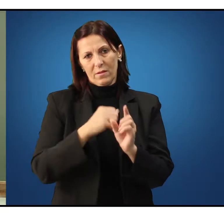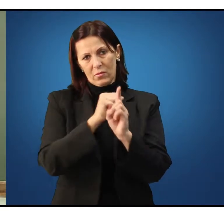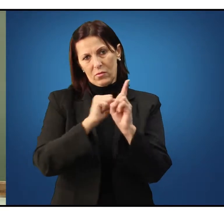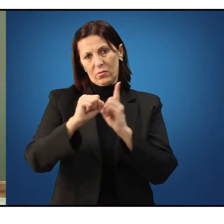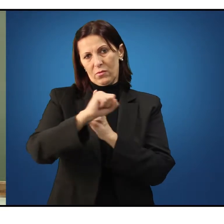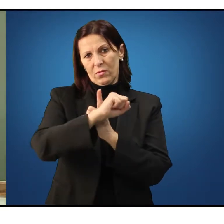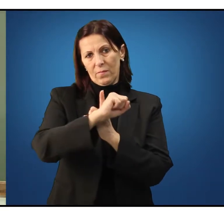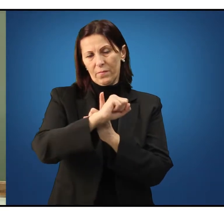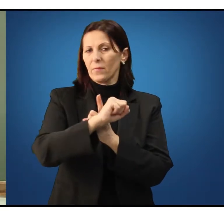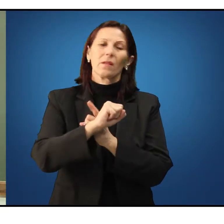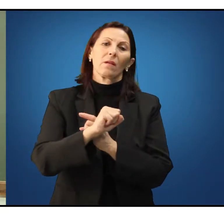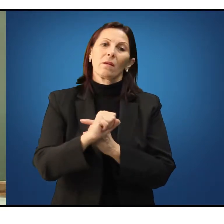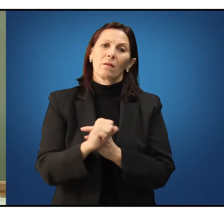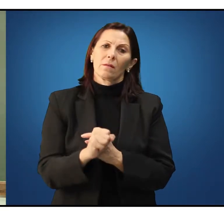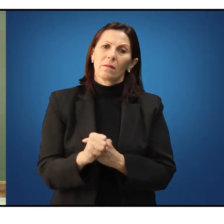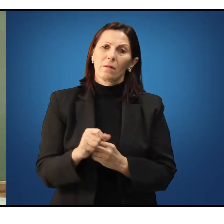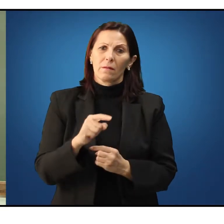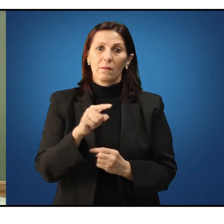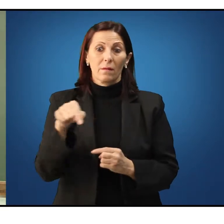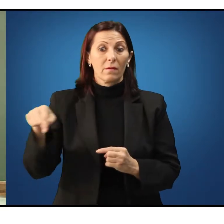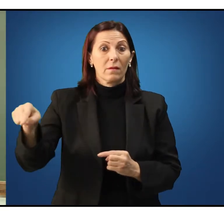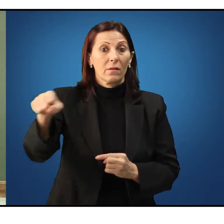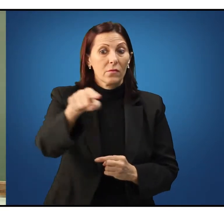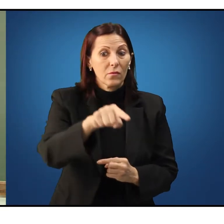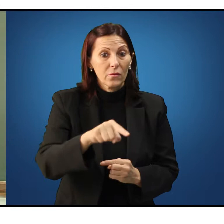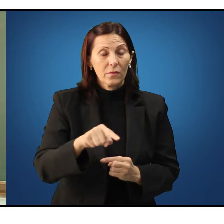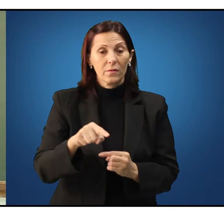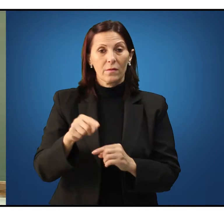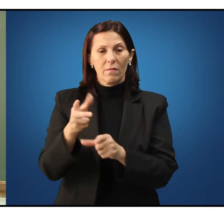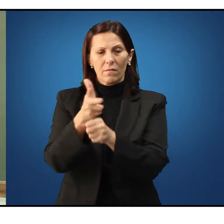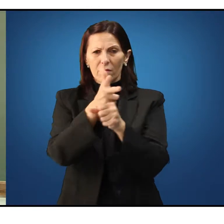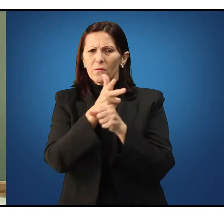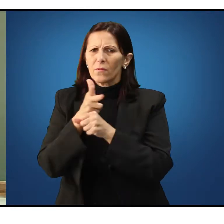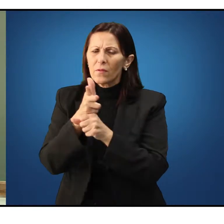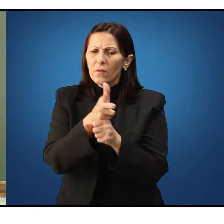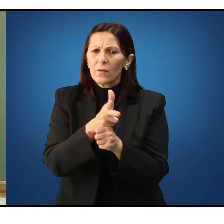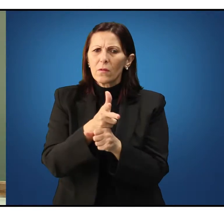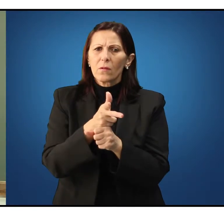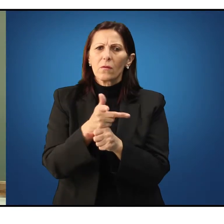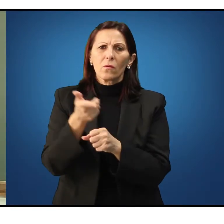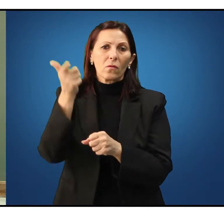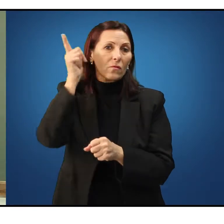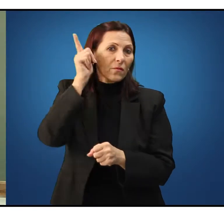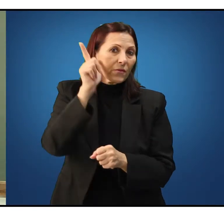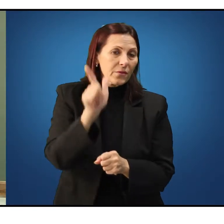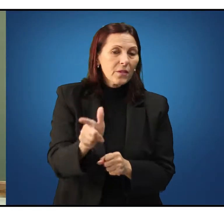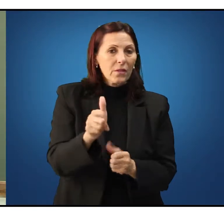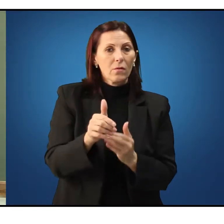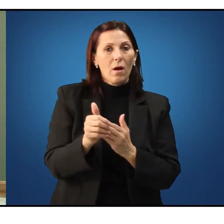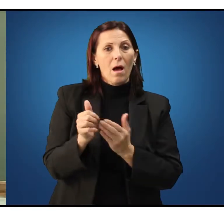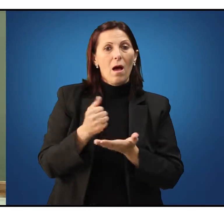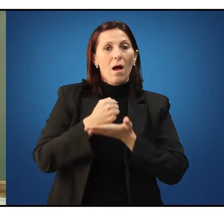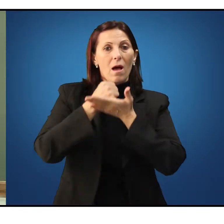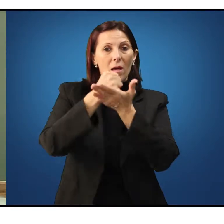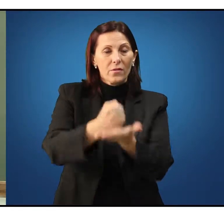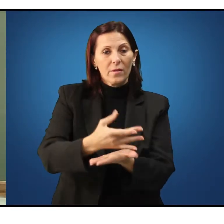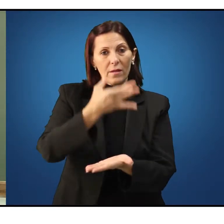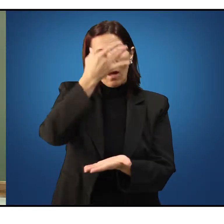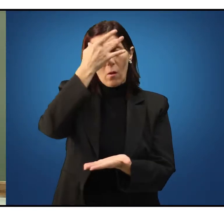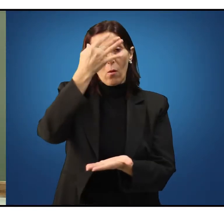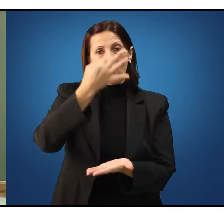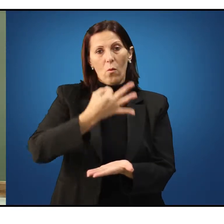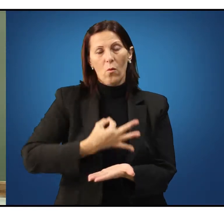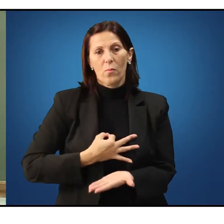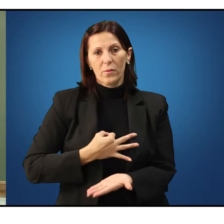que, com esta curta e breve videoaula, eu tenha contribuído para a compreensão